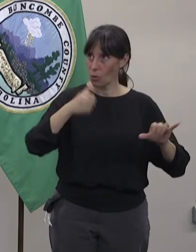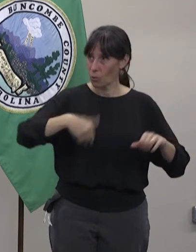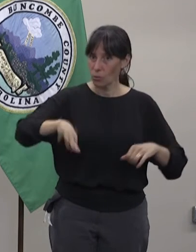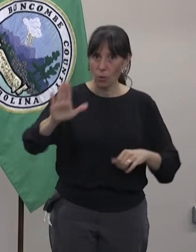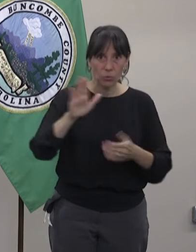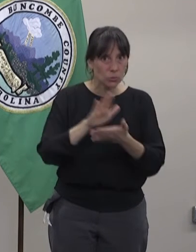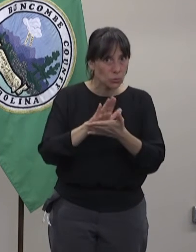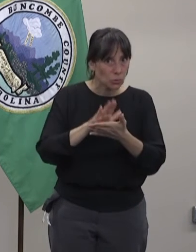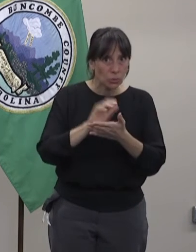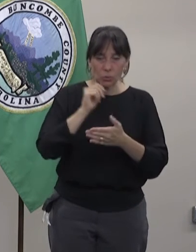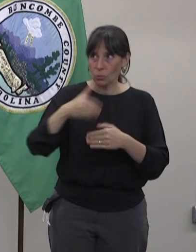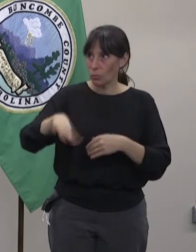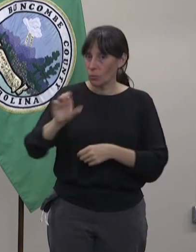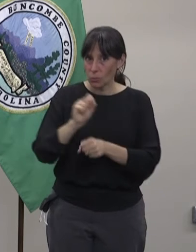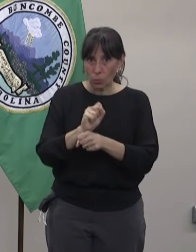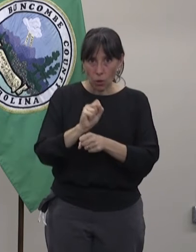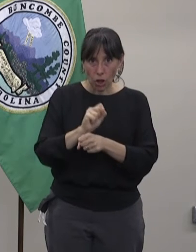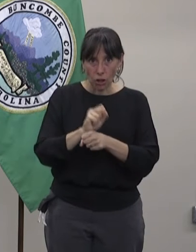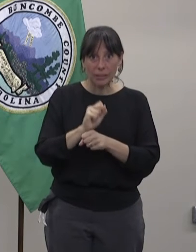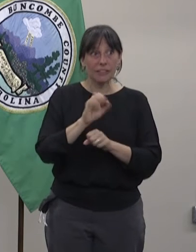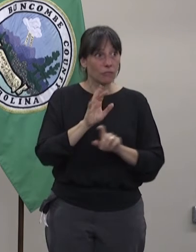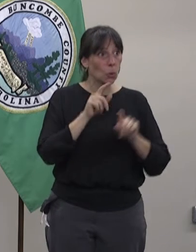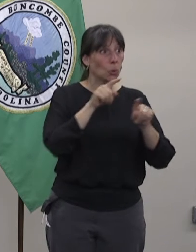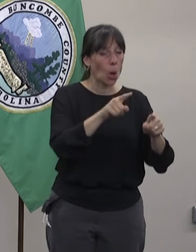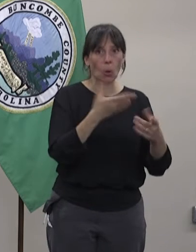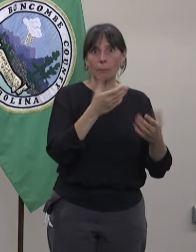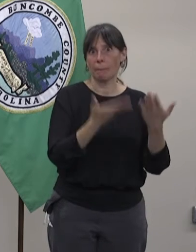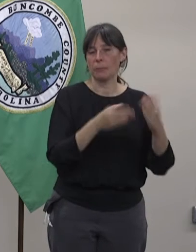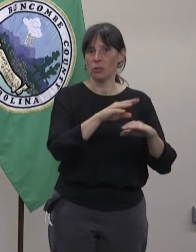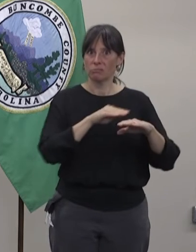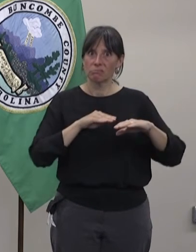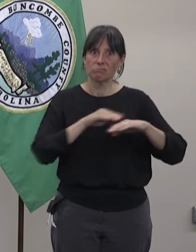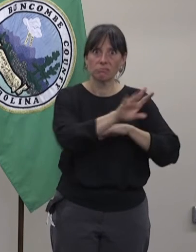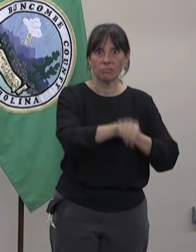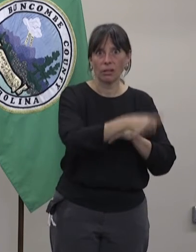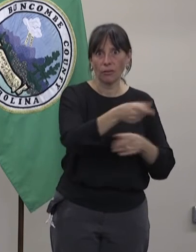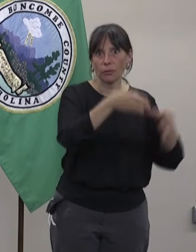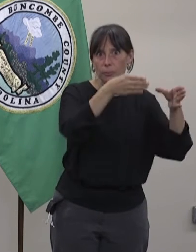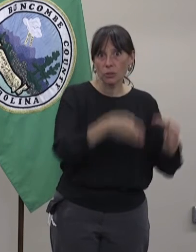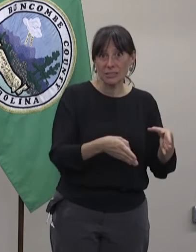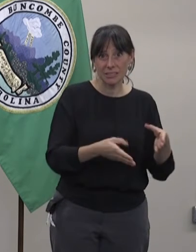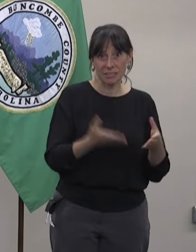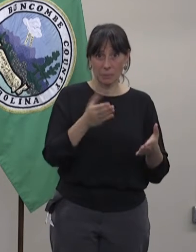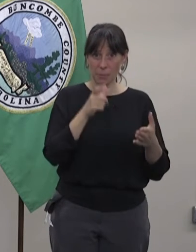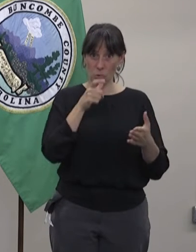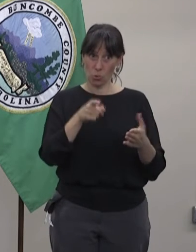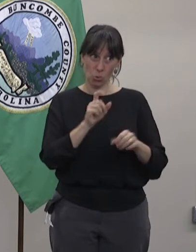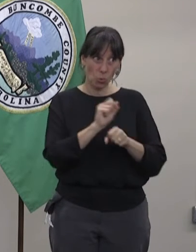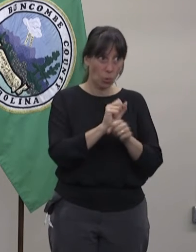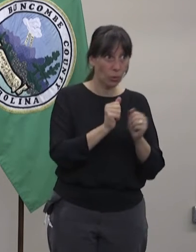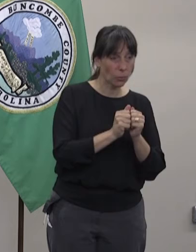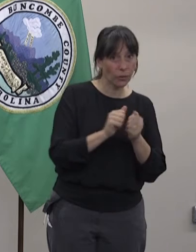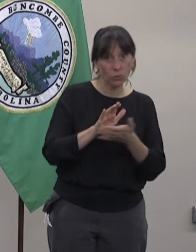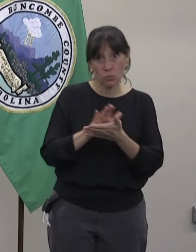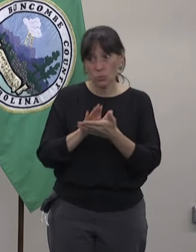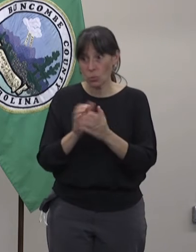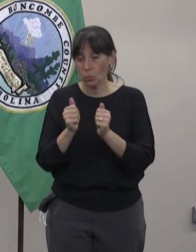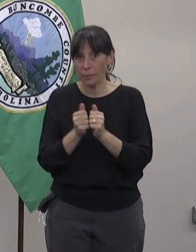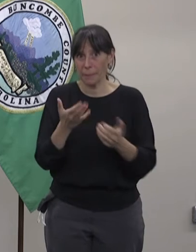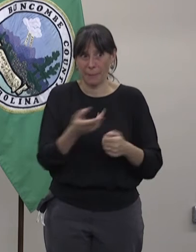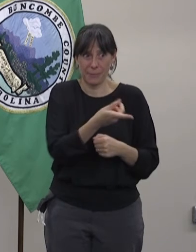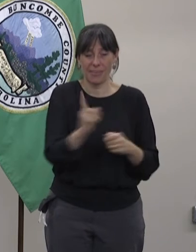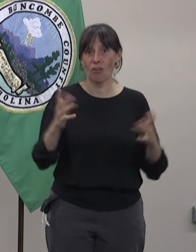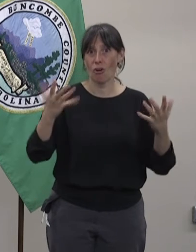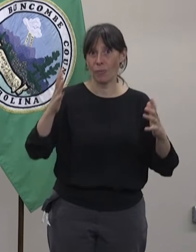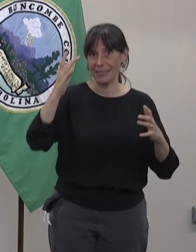o a la escuela. Cuando vas a trabajar con algunos síntomas, ponen otros a riesgo. Muchos que estás